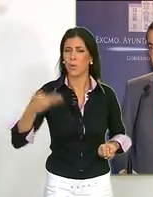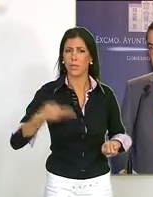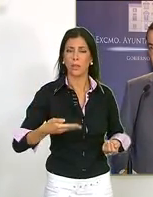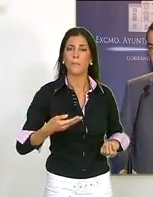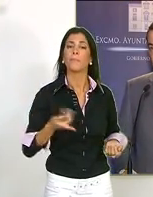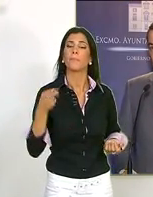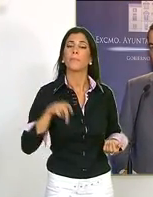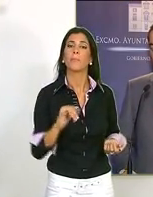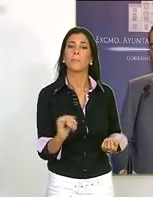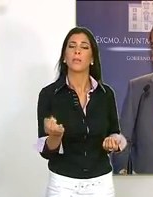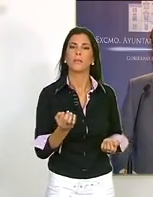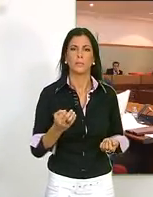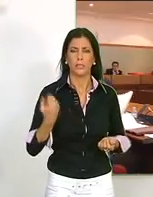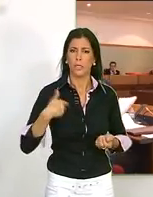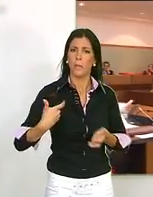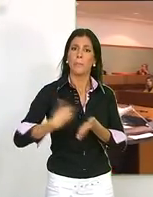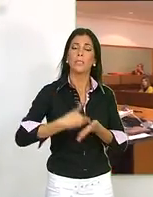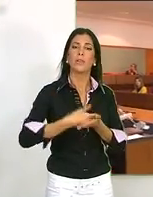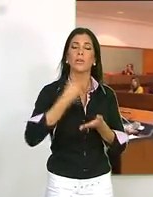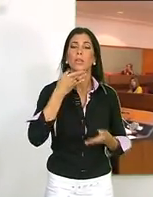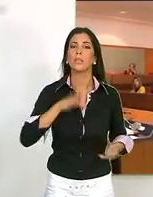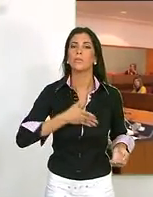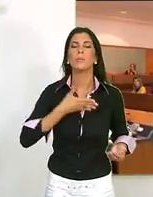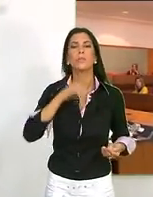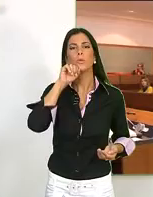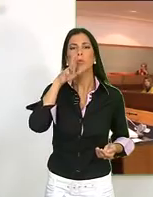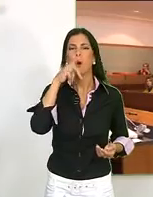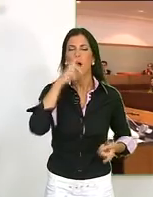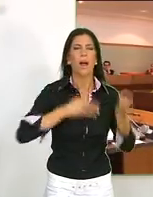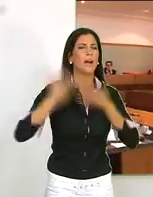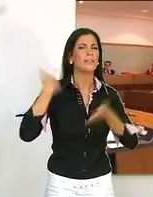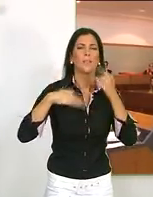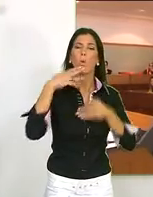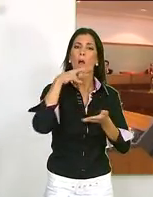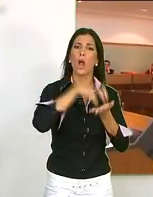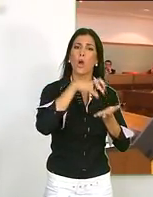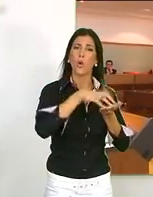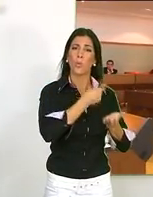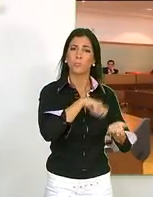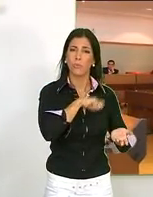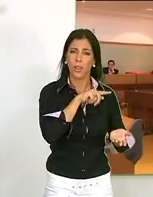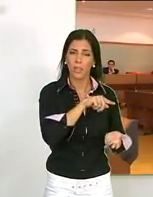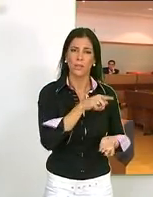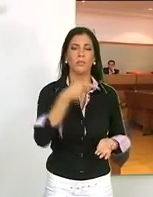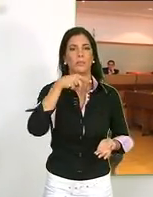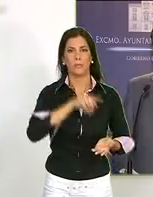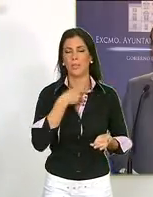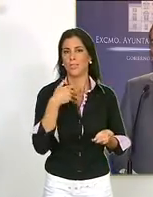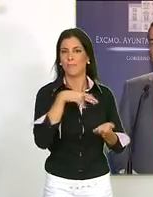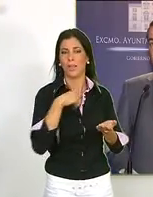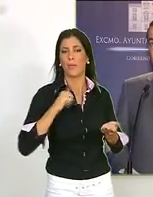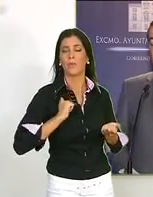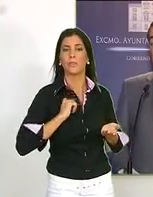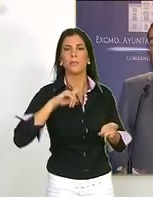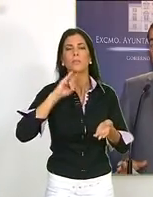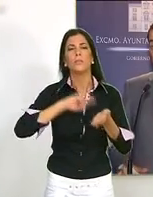mesa y que son de gran calado. Por una parte se encuentra la petición por parte del Ayuntamiento de Motril, de la antigua comisaría, y